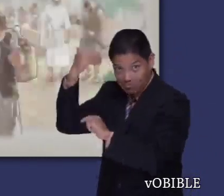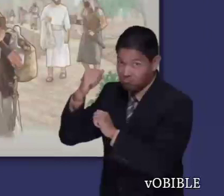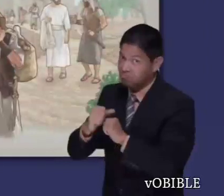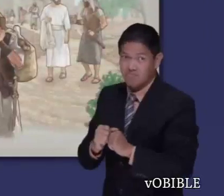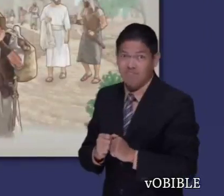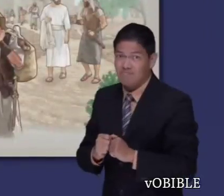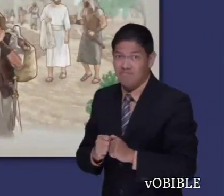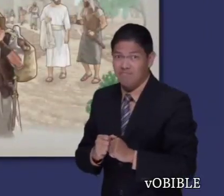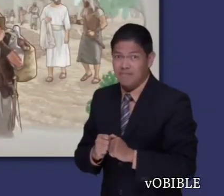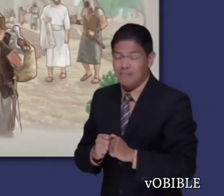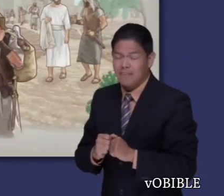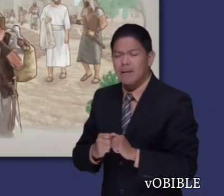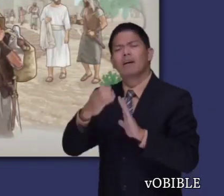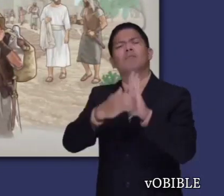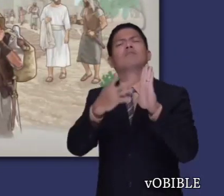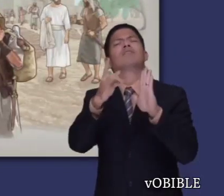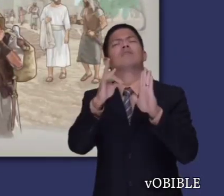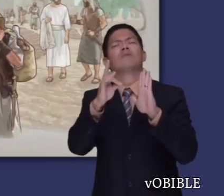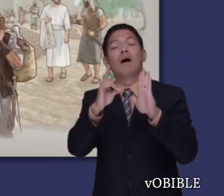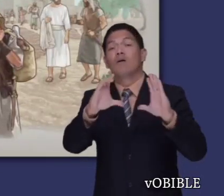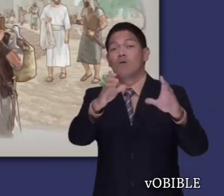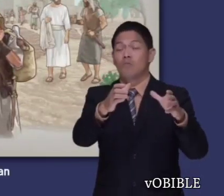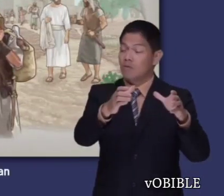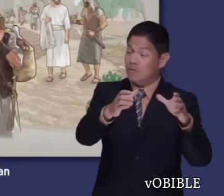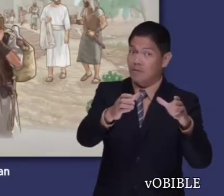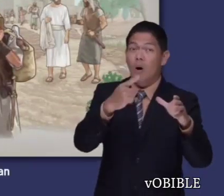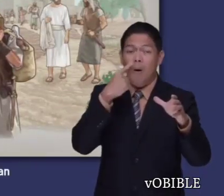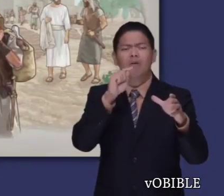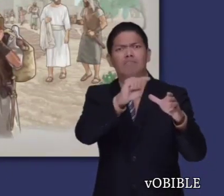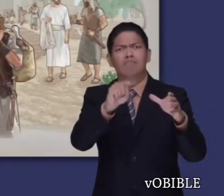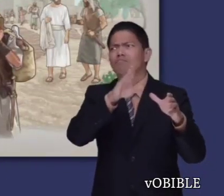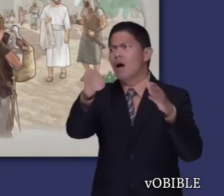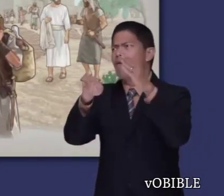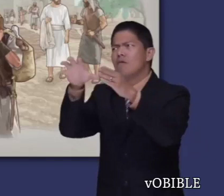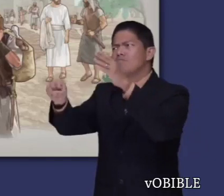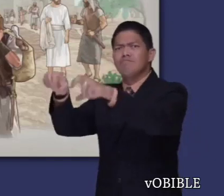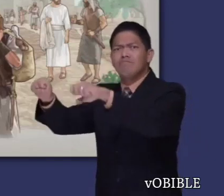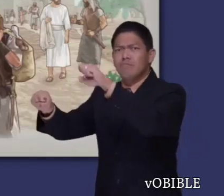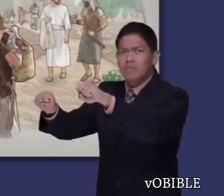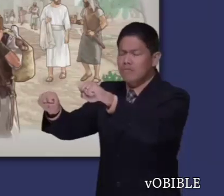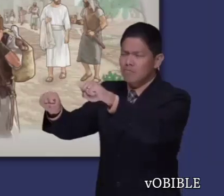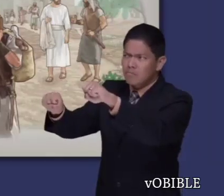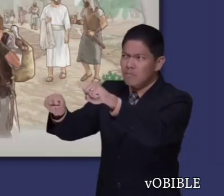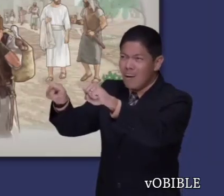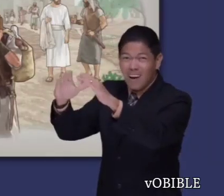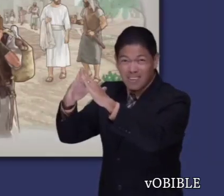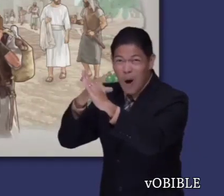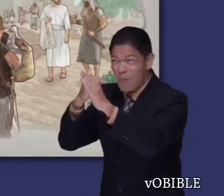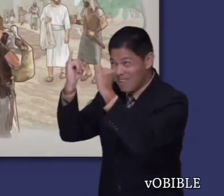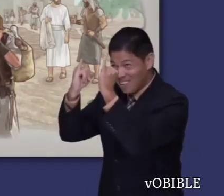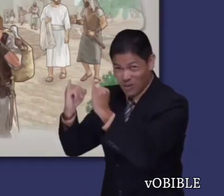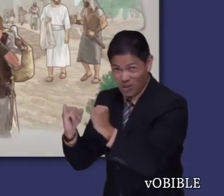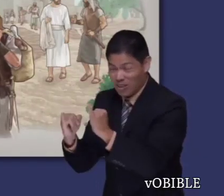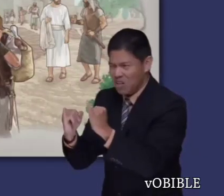de hombres de la tribu de Dan viajan para conquistar otras tierras. De camino se detienen en la casa de Miqueas. Le roban sus dioses y se